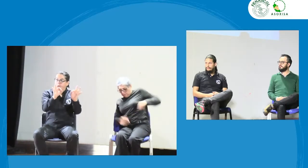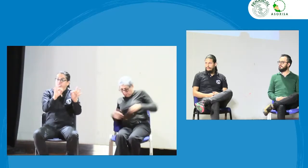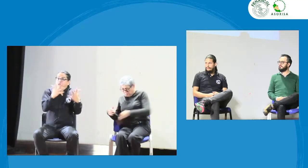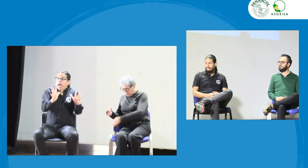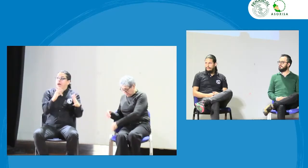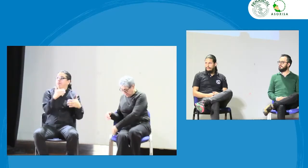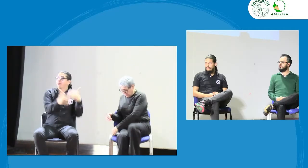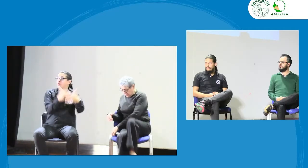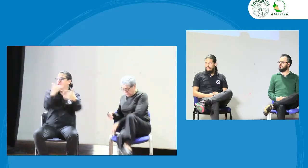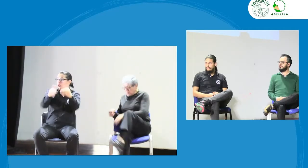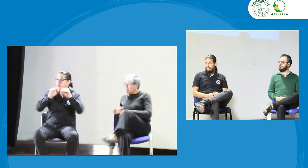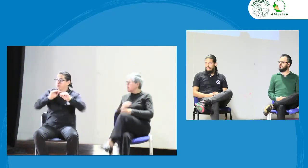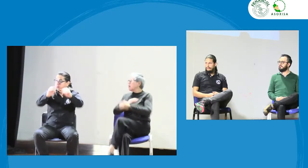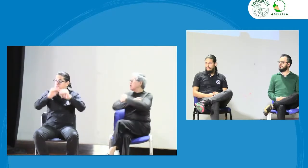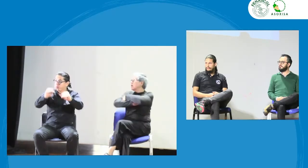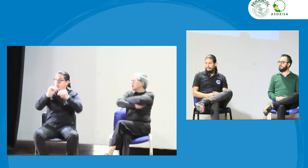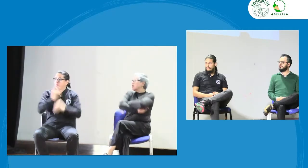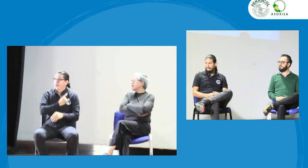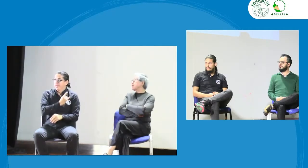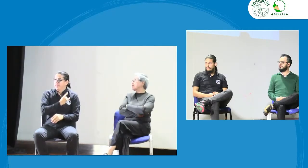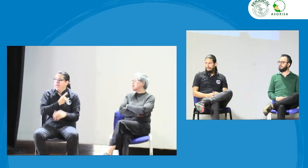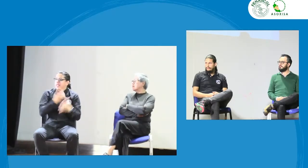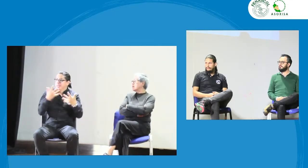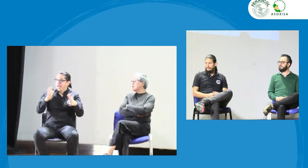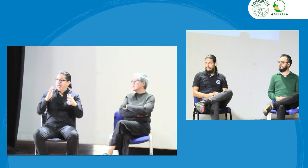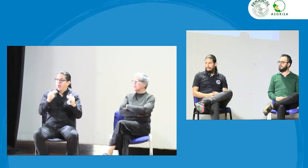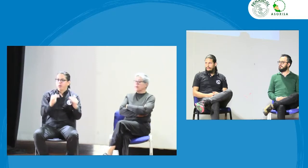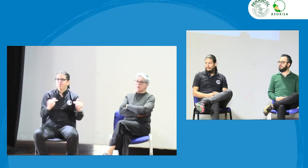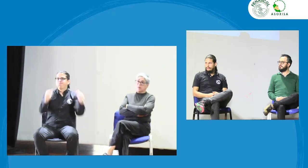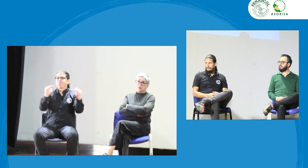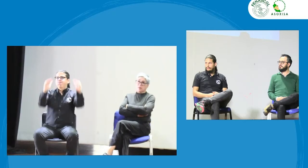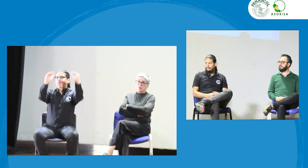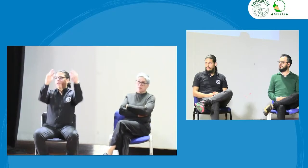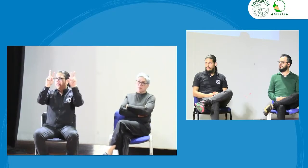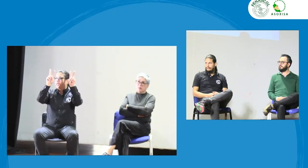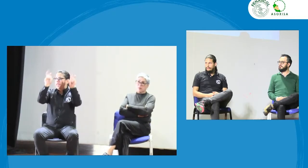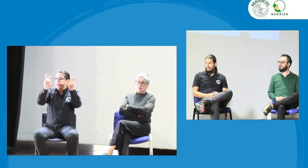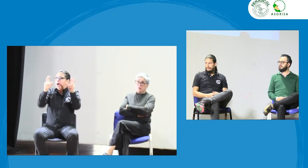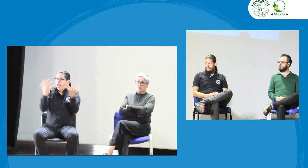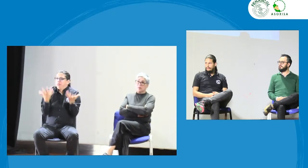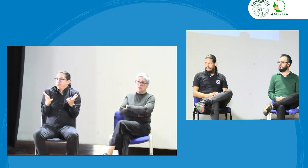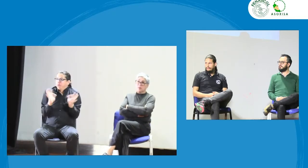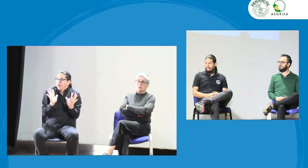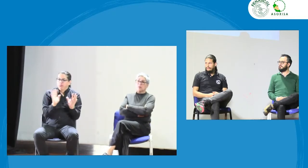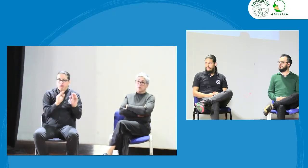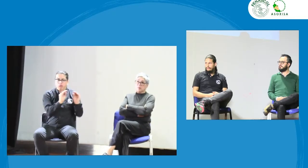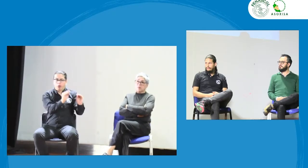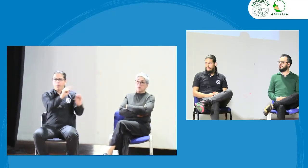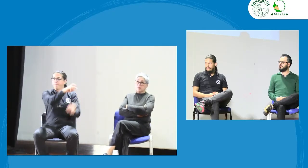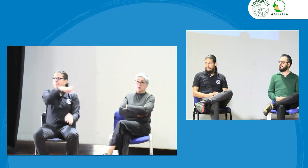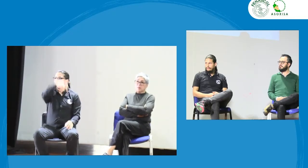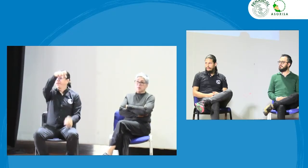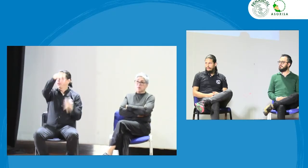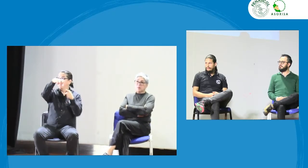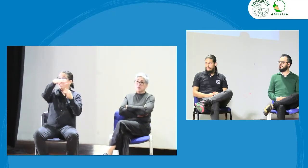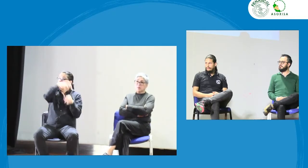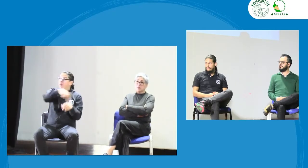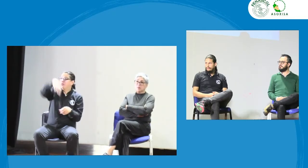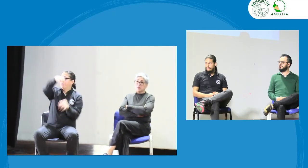ese código de ética. Desde las universidades, pues ya hay esa formación en la educación superior, en